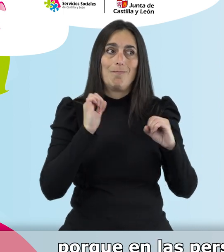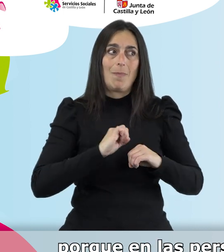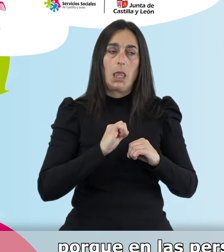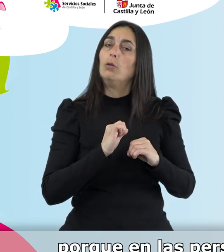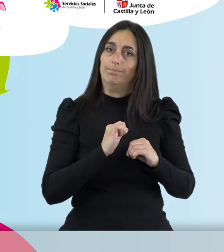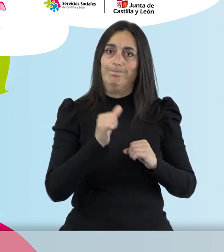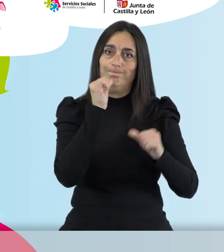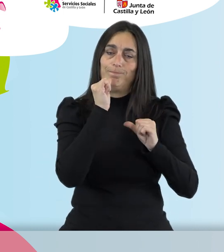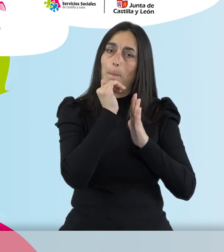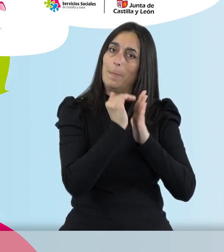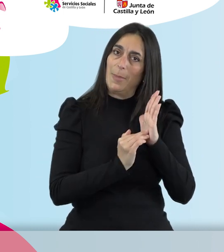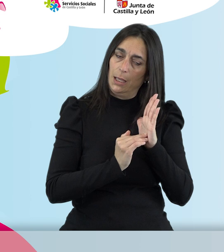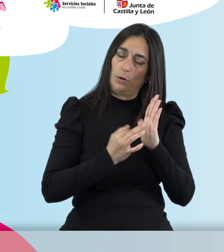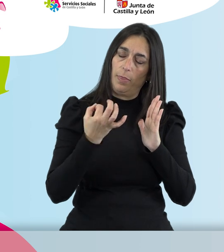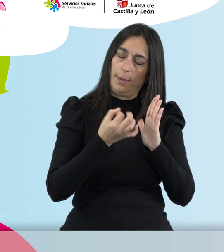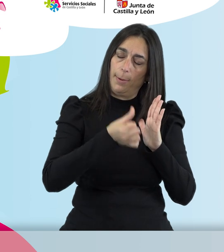aportación.